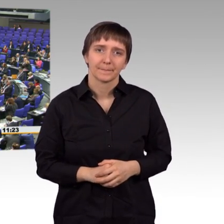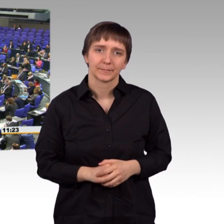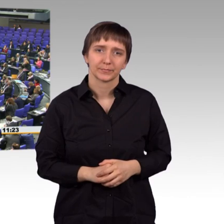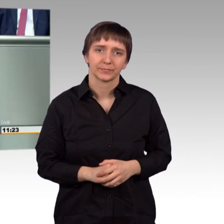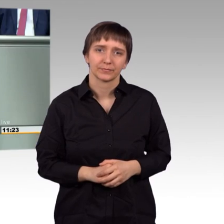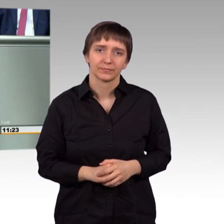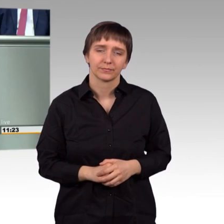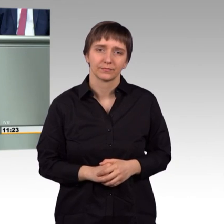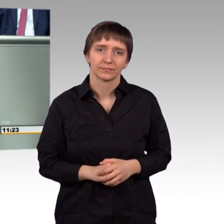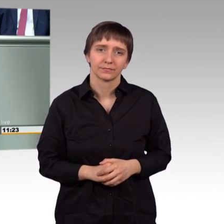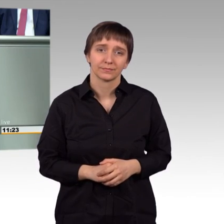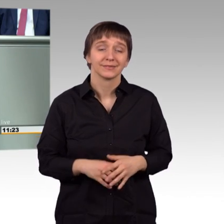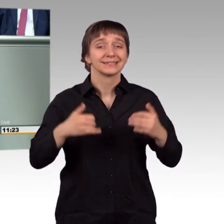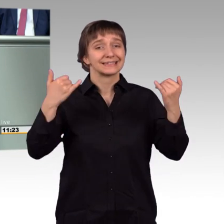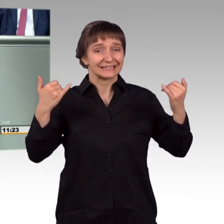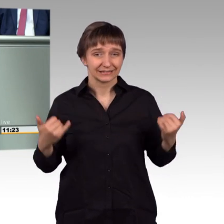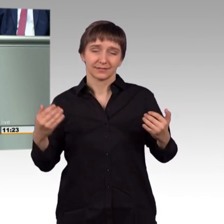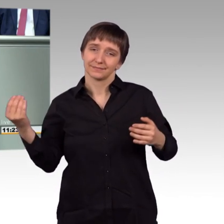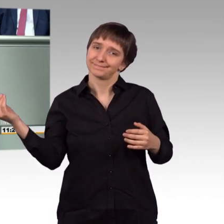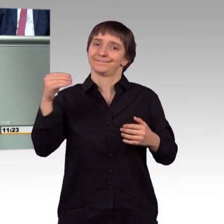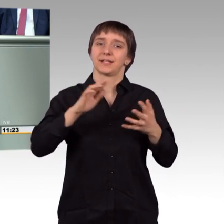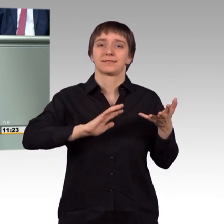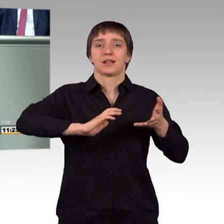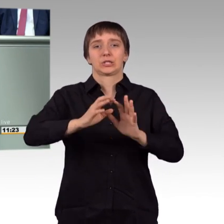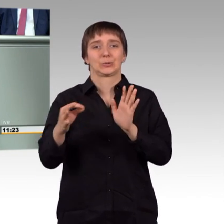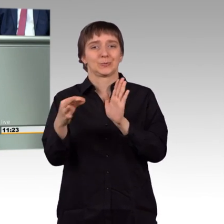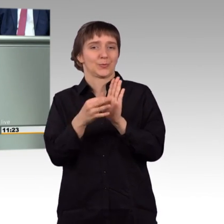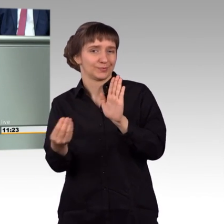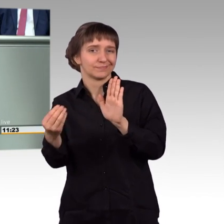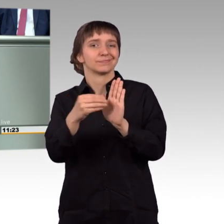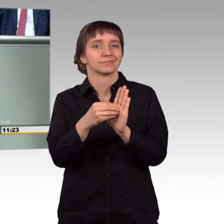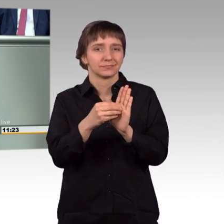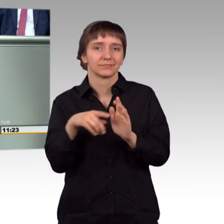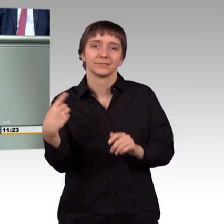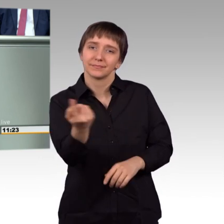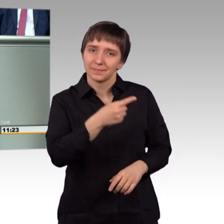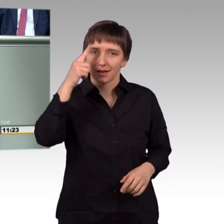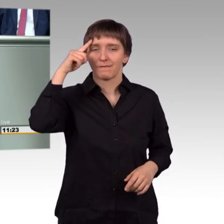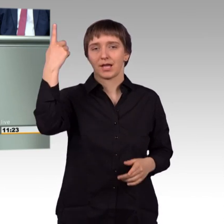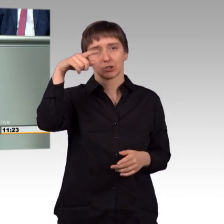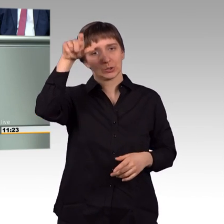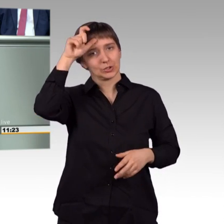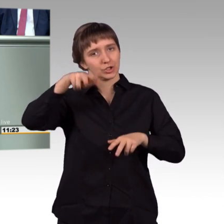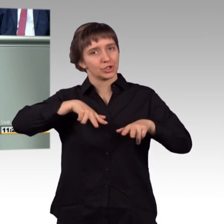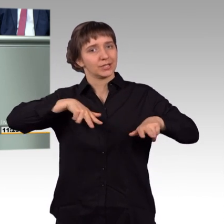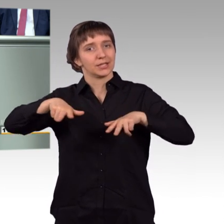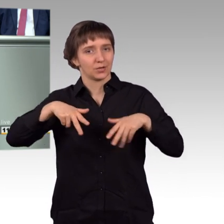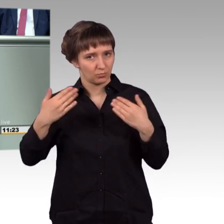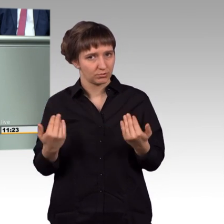Jetzt kommt ein weiterer Eskalationspunkt dazu. Wir alle wissen, dass die türkische Regierung sich entschieden hat, in